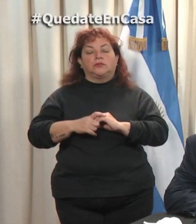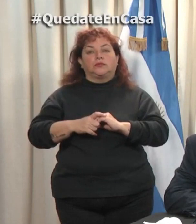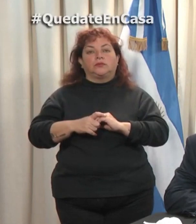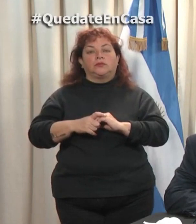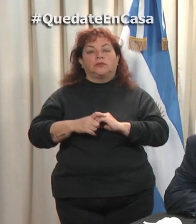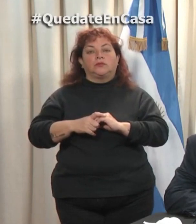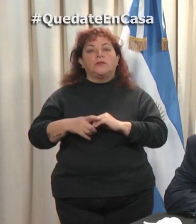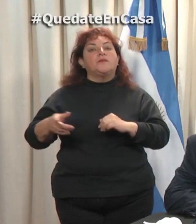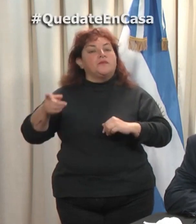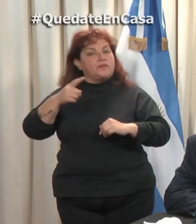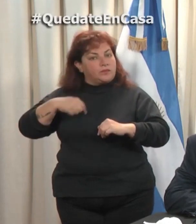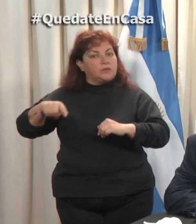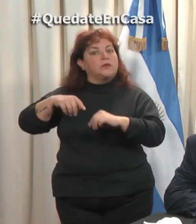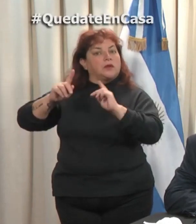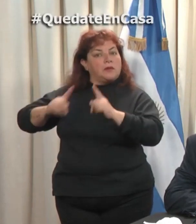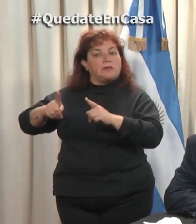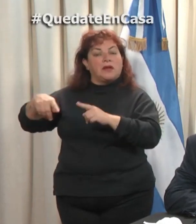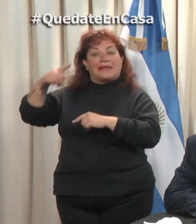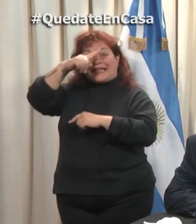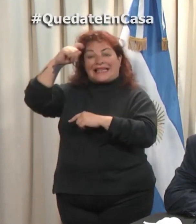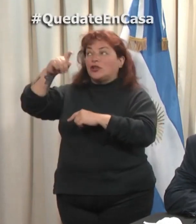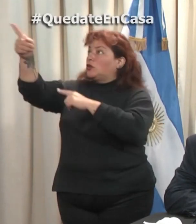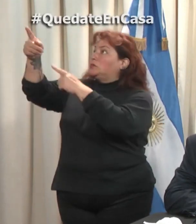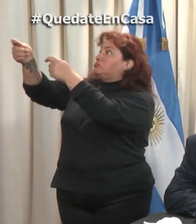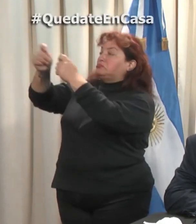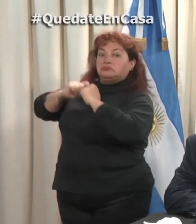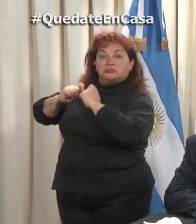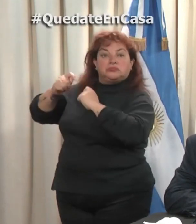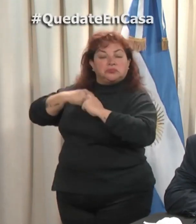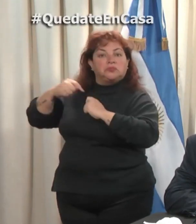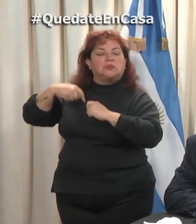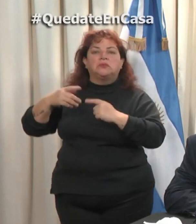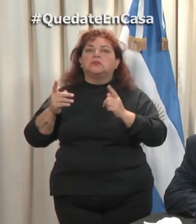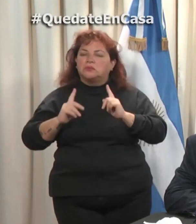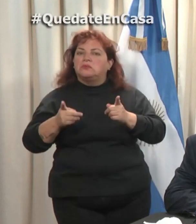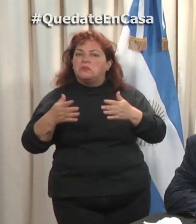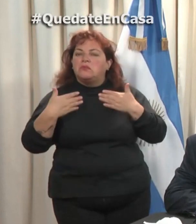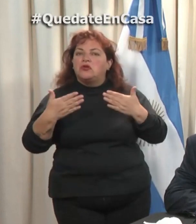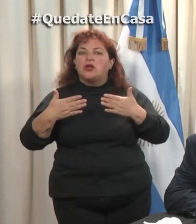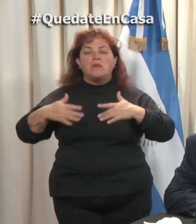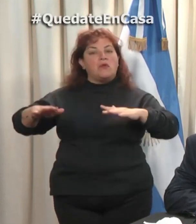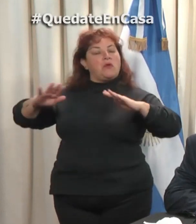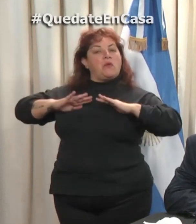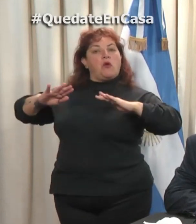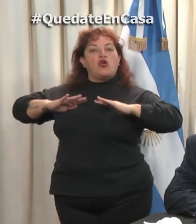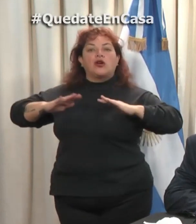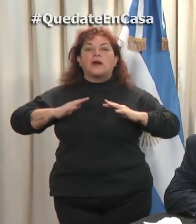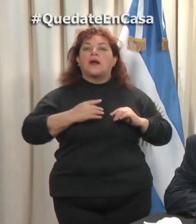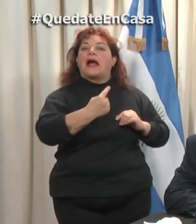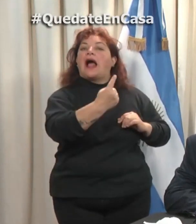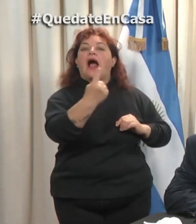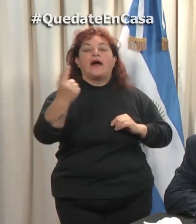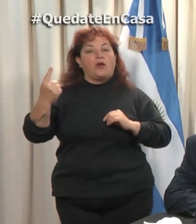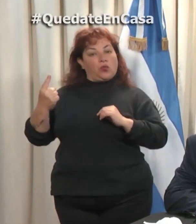Hemos recibido la autorización por parte de Nación para abrir la práctica de deportes individuales,